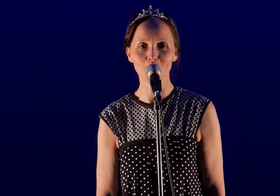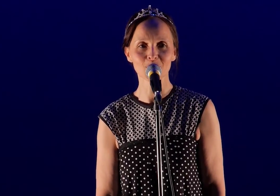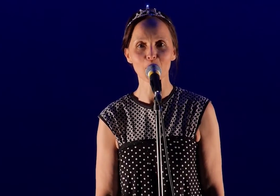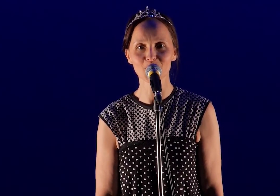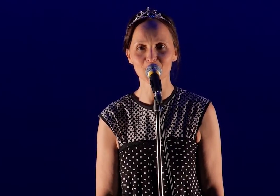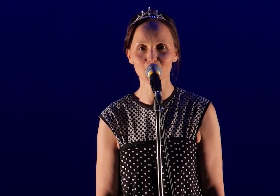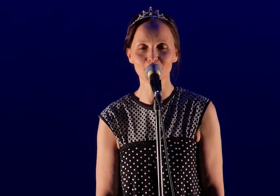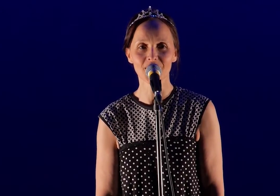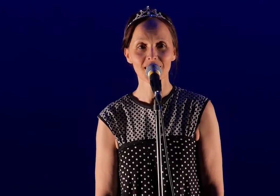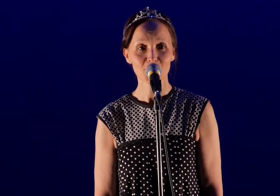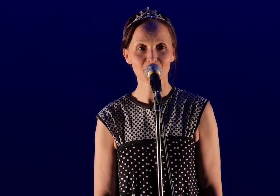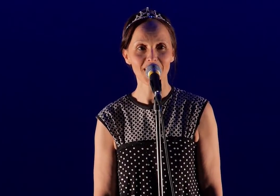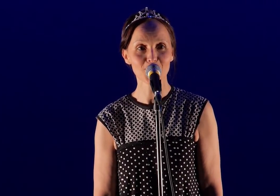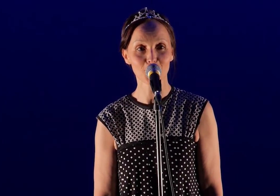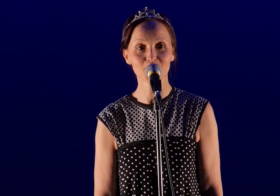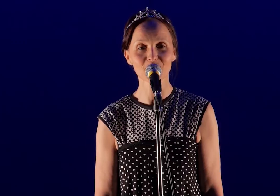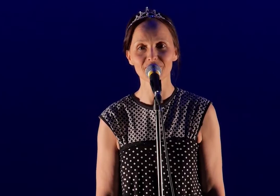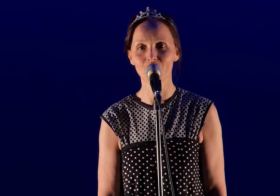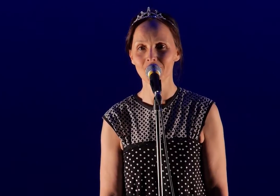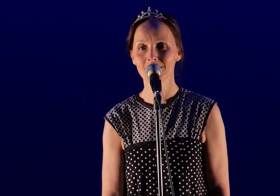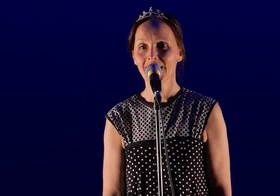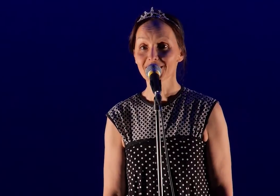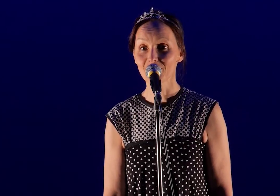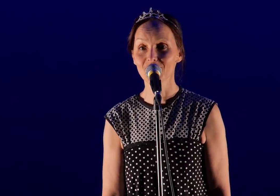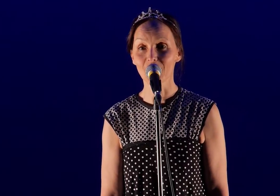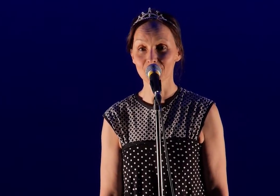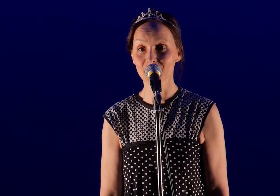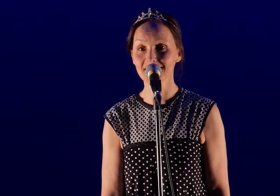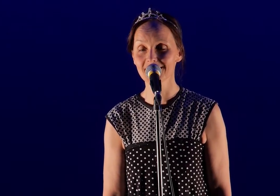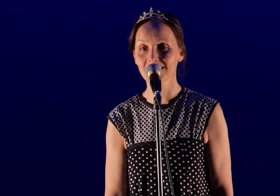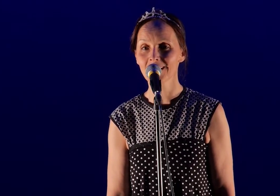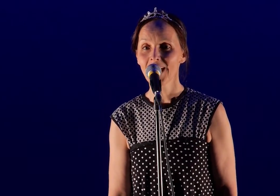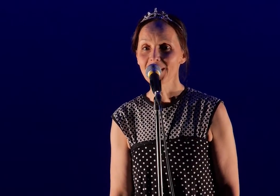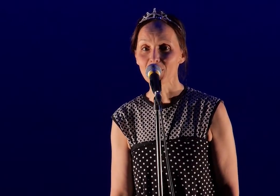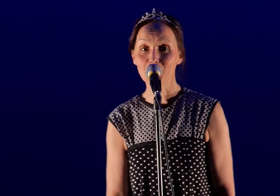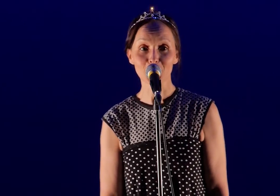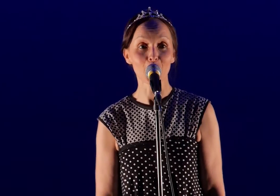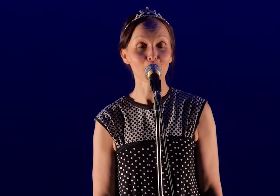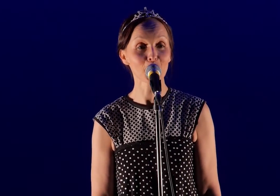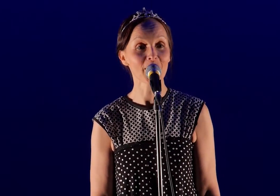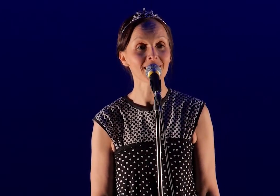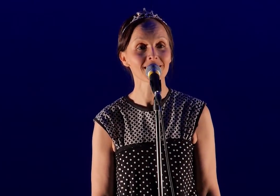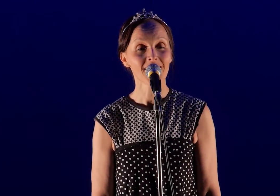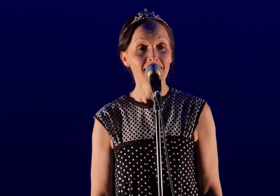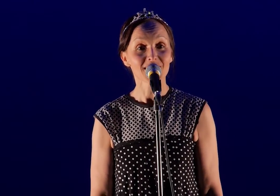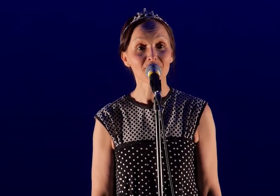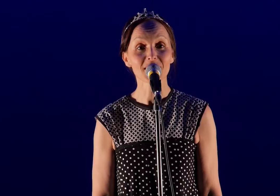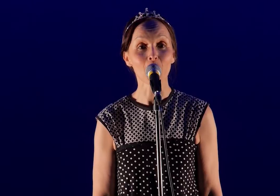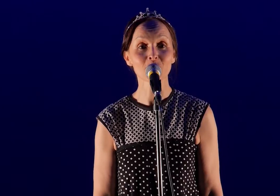rond, ma détour. Je valse le temps d'avant, d'avant les grandes fatigues, d'avant le corps occupé, d'avant les grandes